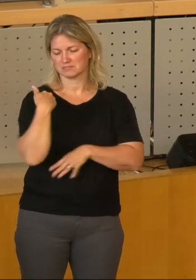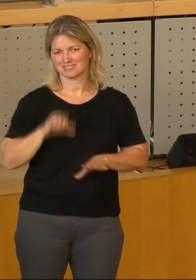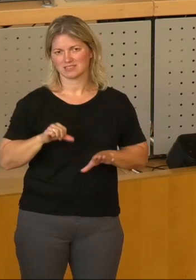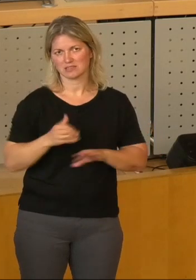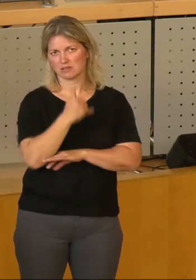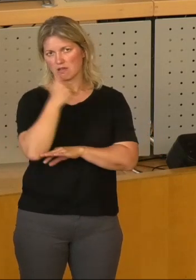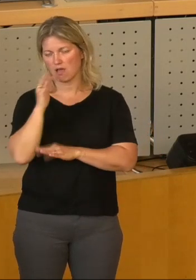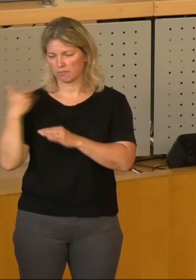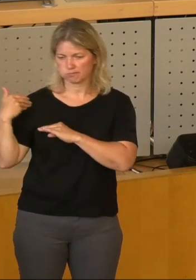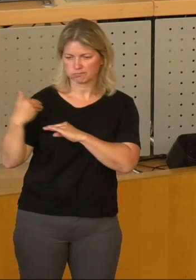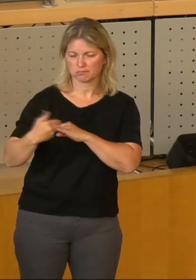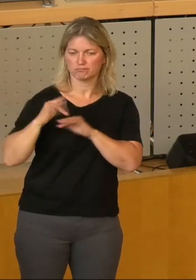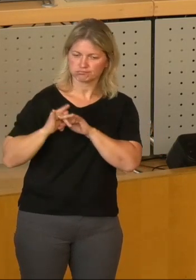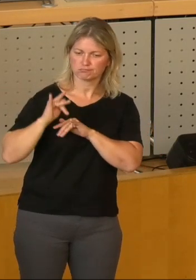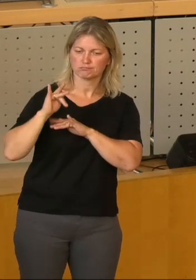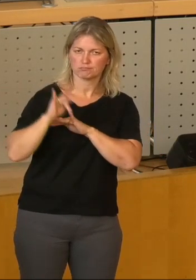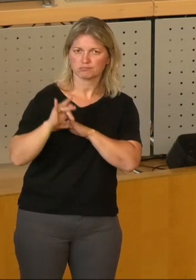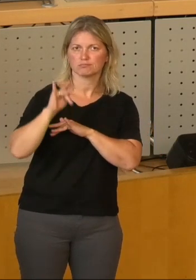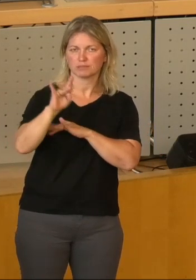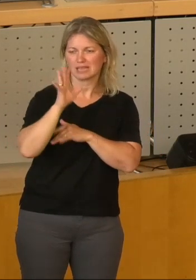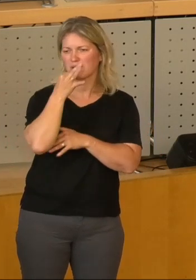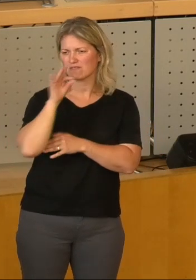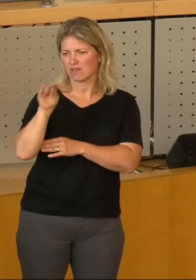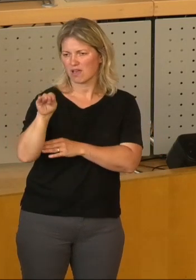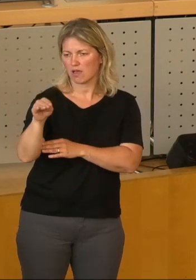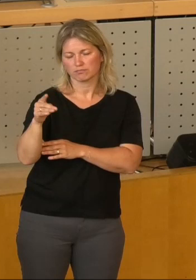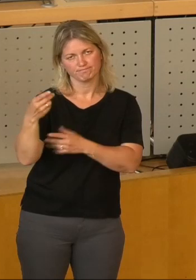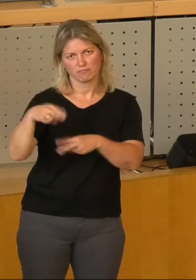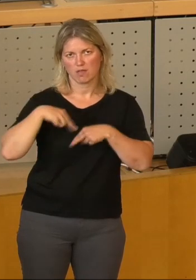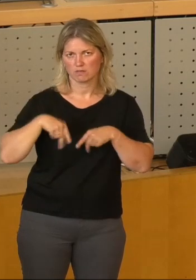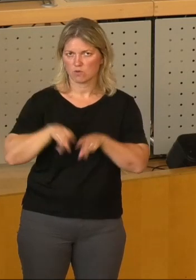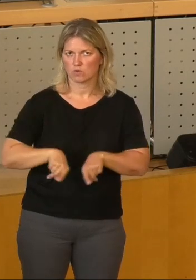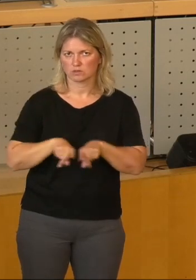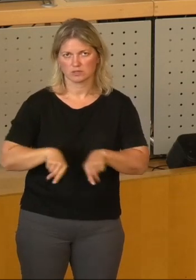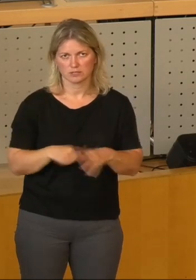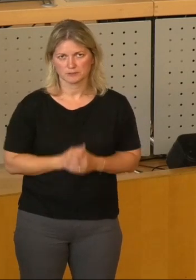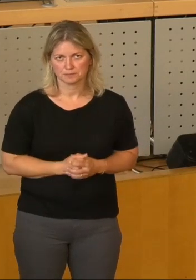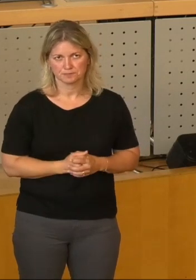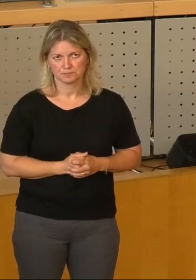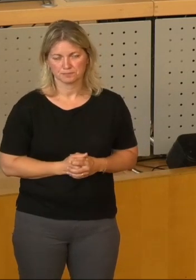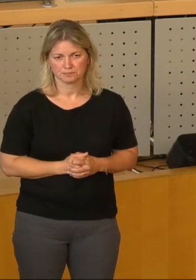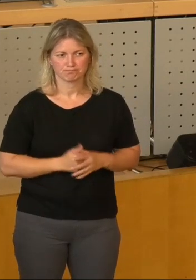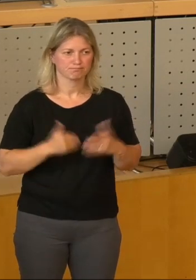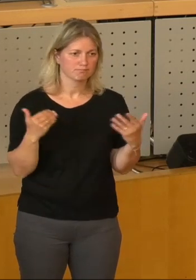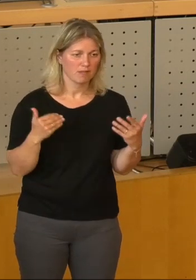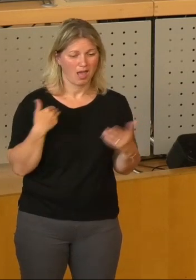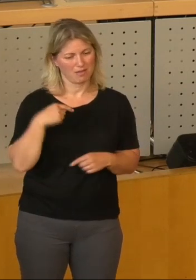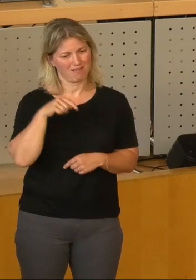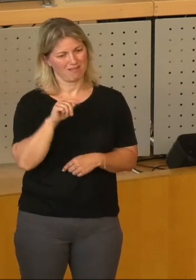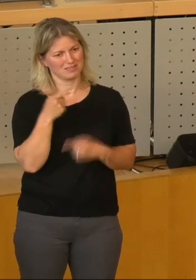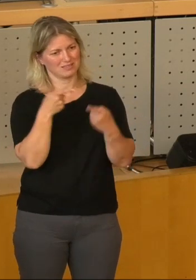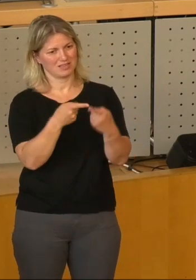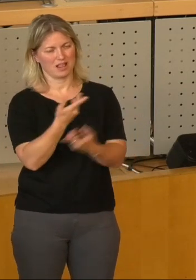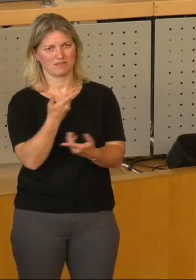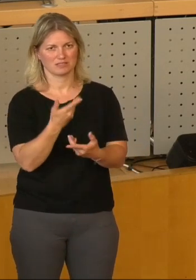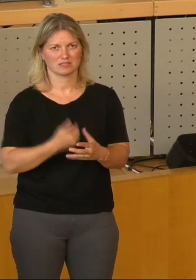Abständen immer wieder nachgefragt, bekomme jedoch stets die gleiche Antwort. Ja, und was möchte ich mit meinem Anliegen erreichen?